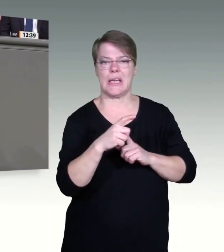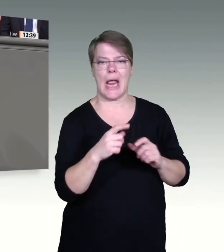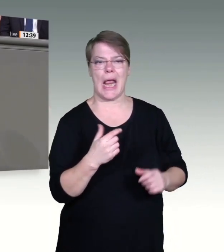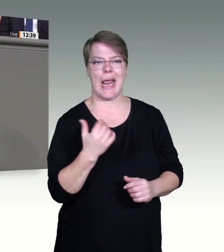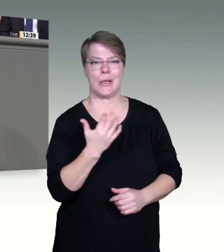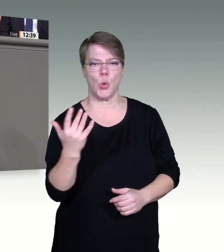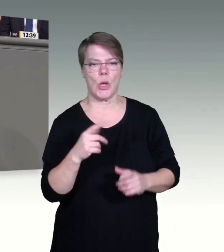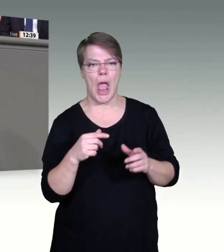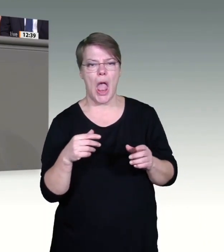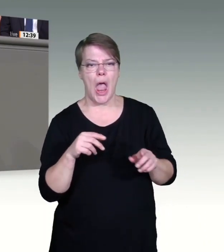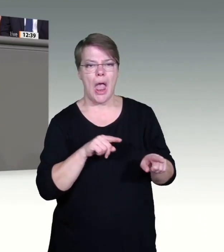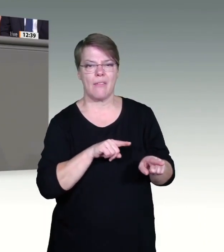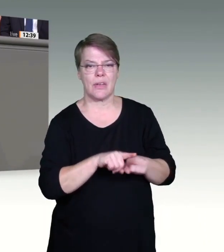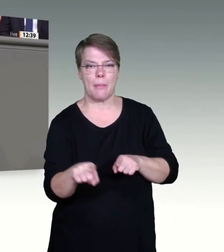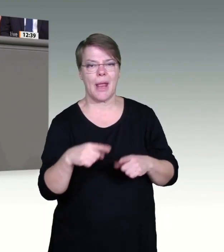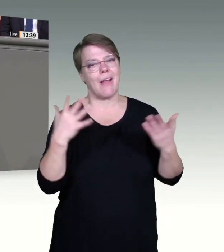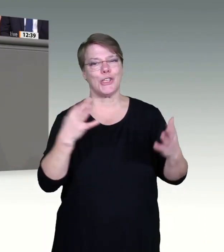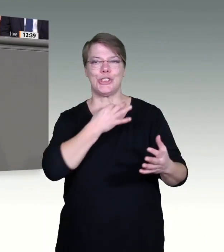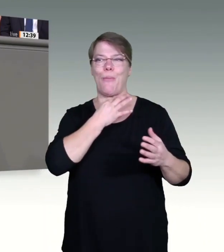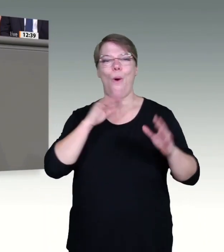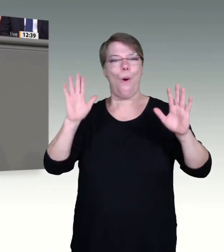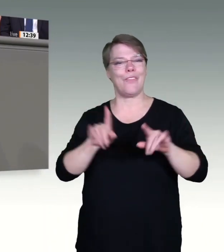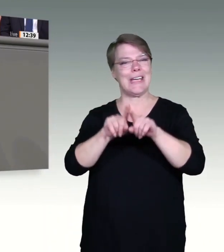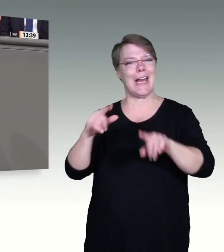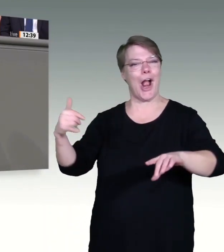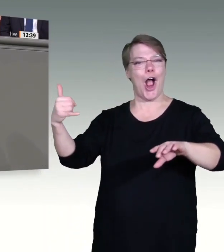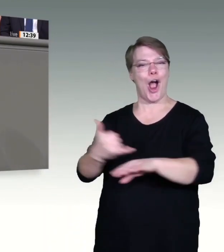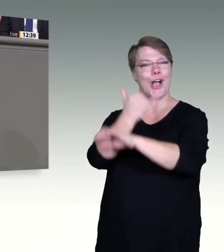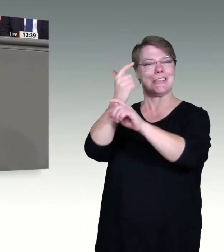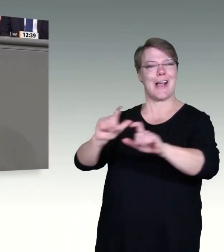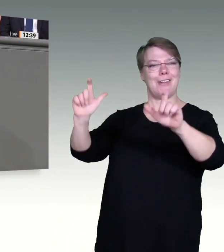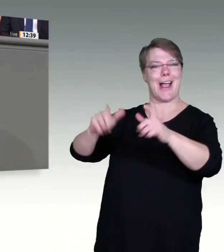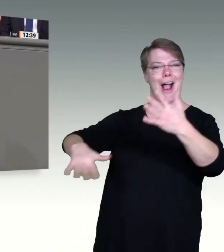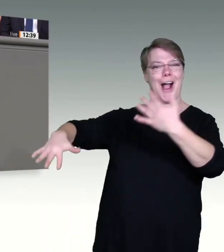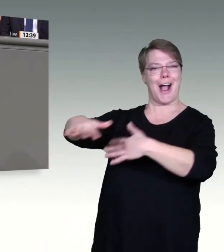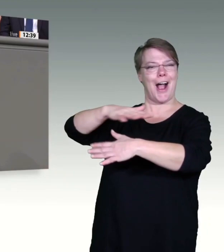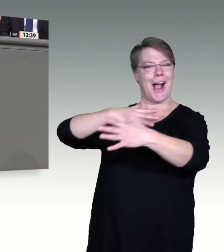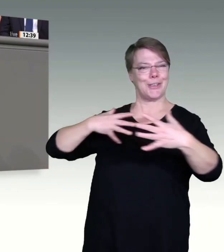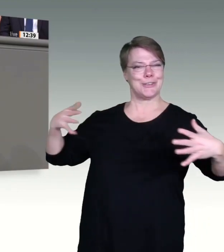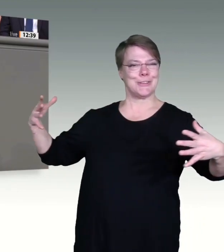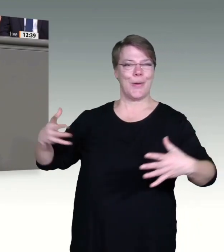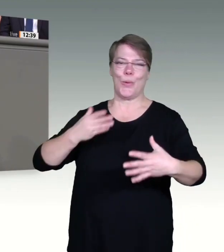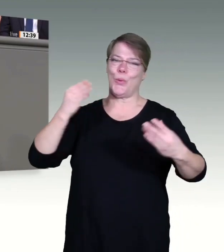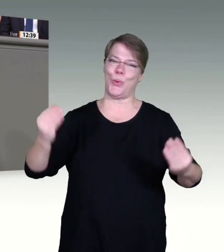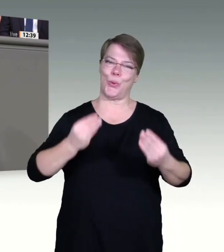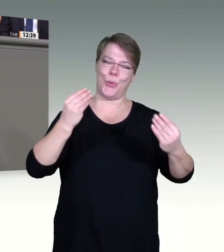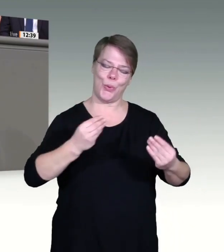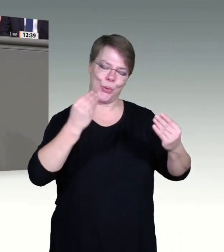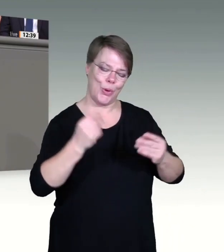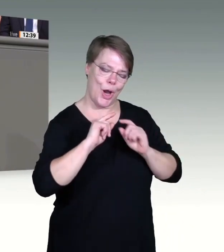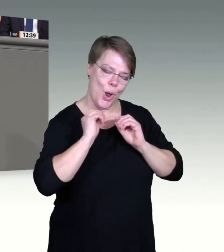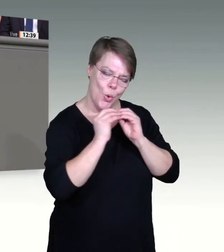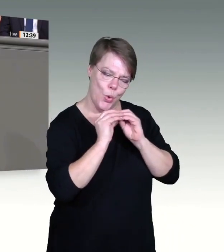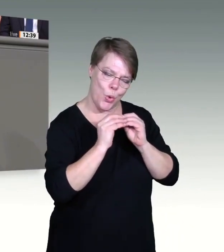FDP, traf auf Coronarealität. Erst in der letzten Sitzungswoche wurden Änderungen am